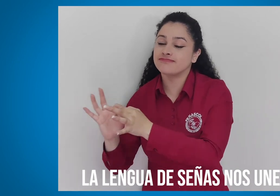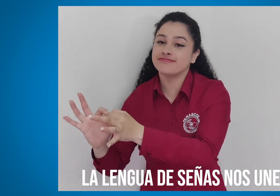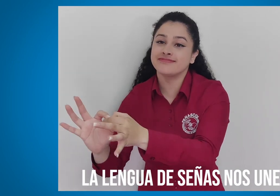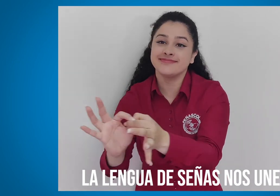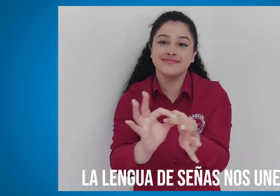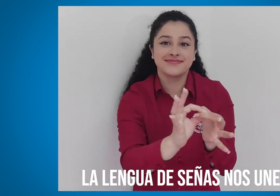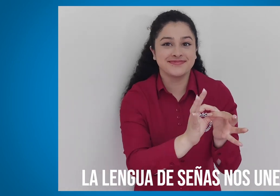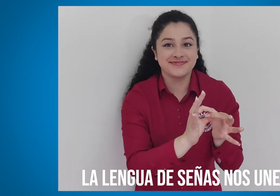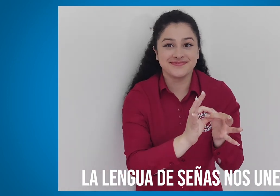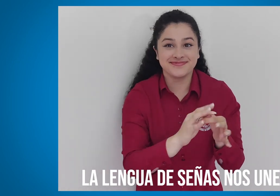nos une.